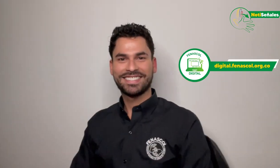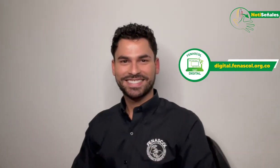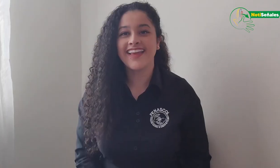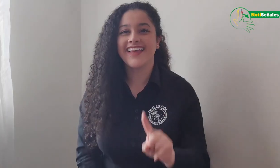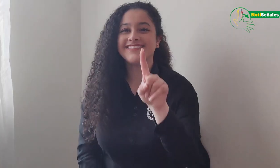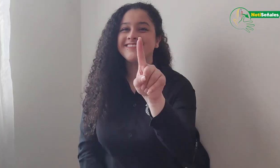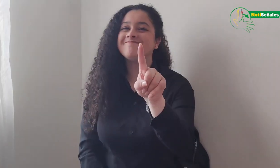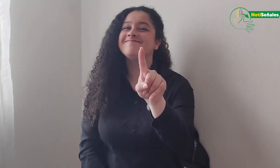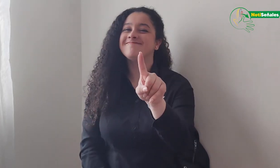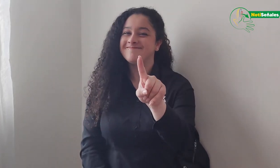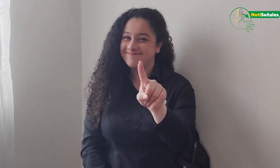Así es